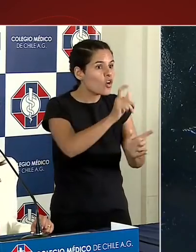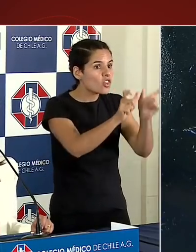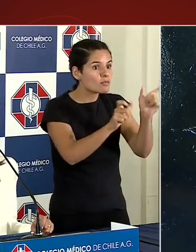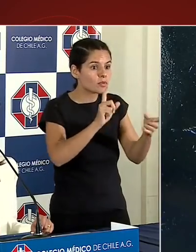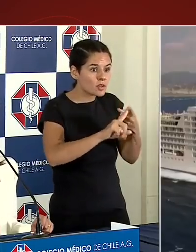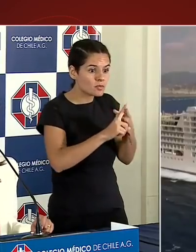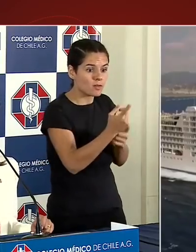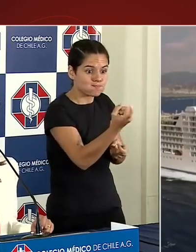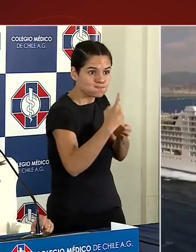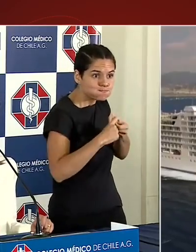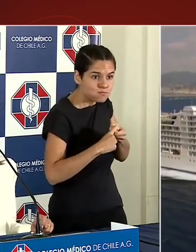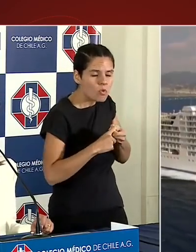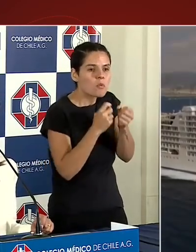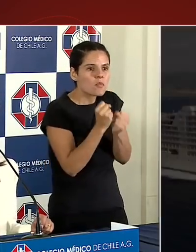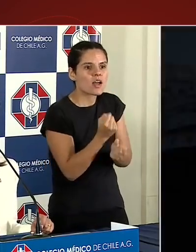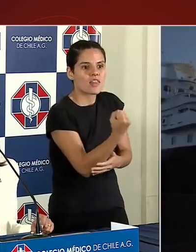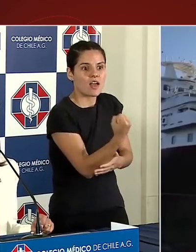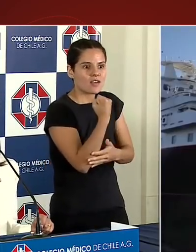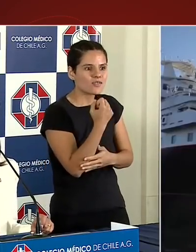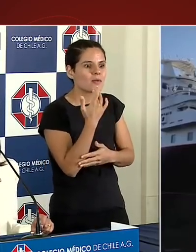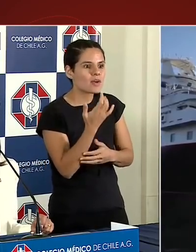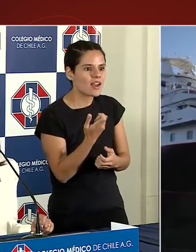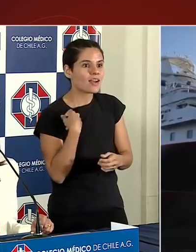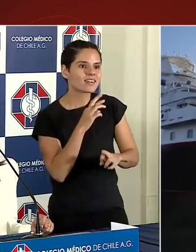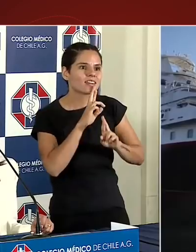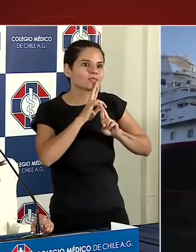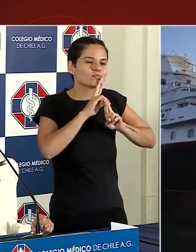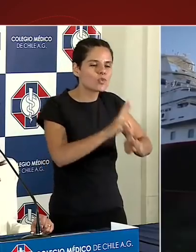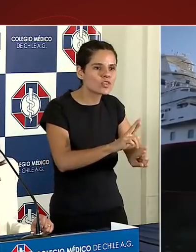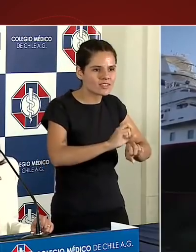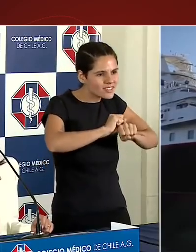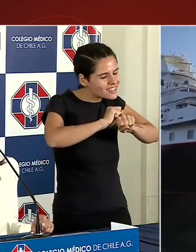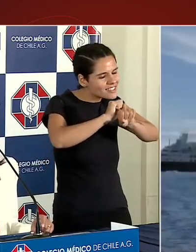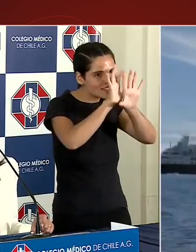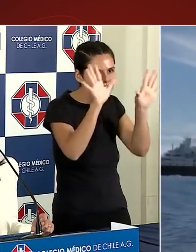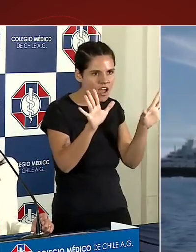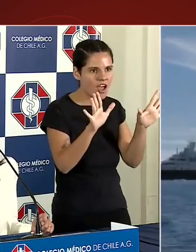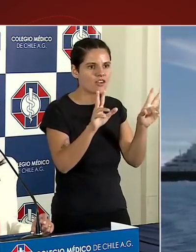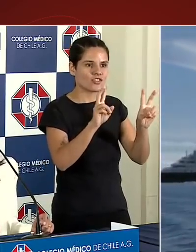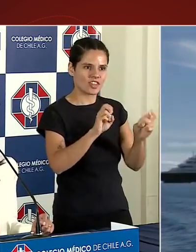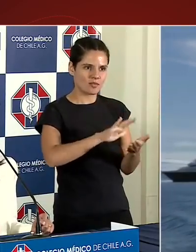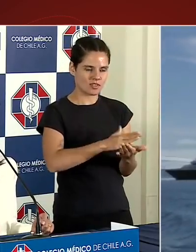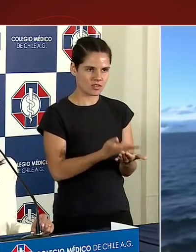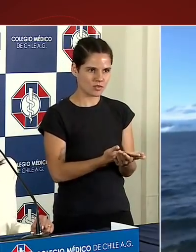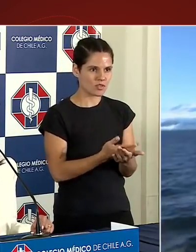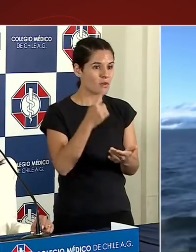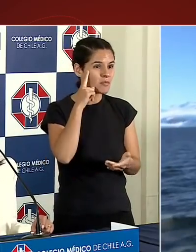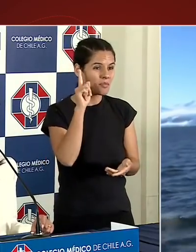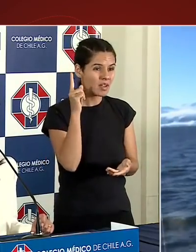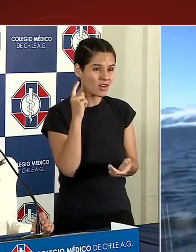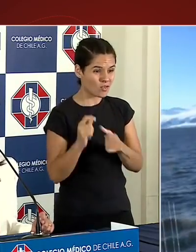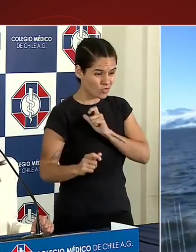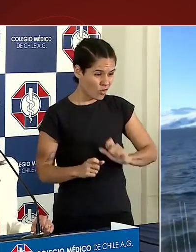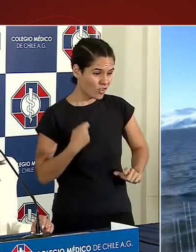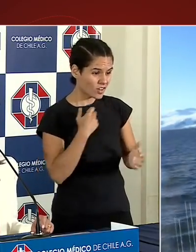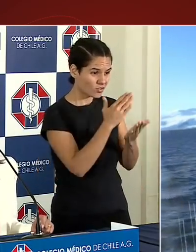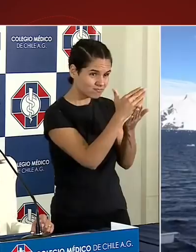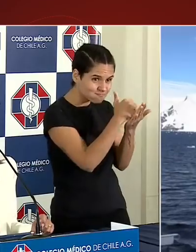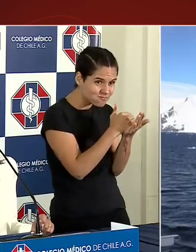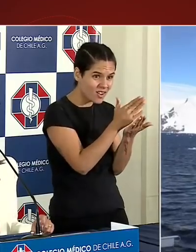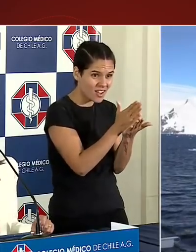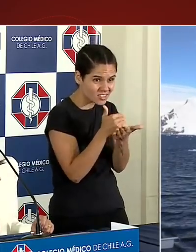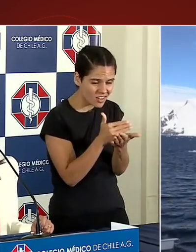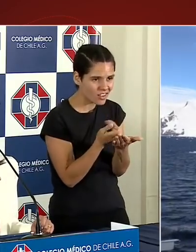una efectiva respuesta de la red. Debido al fracaso de esta estrategia, resulta